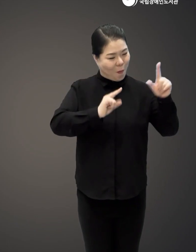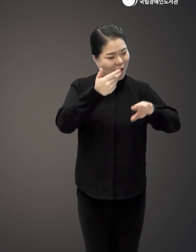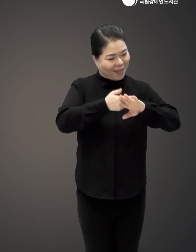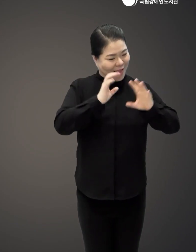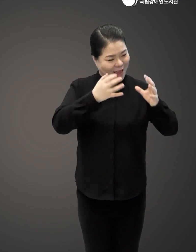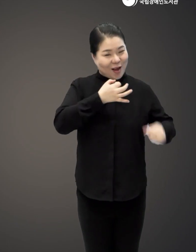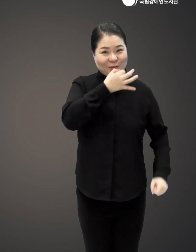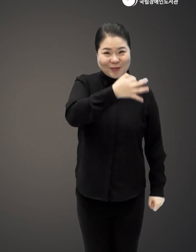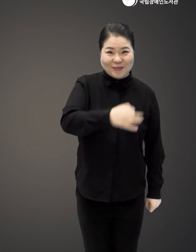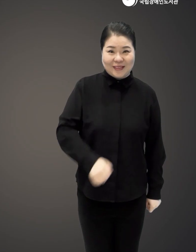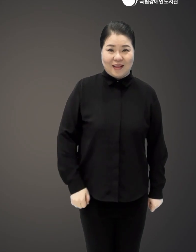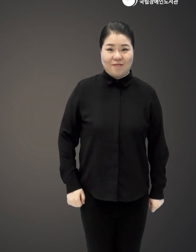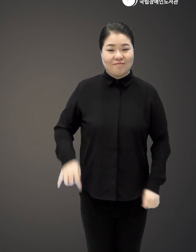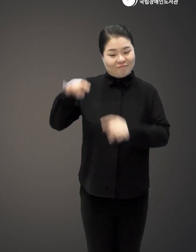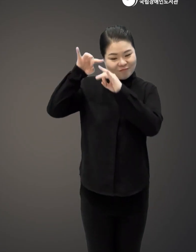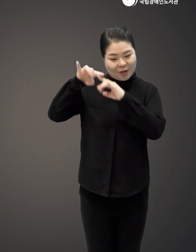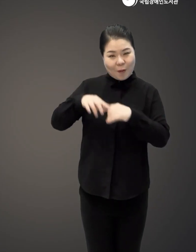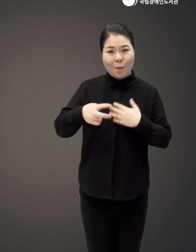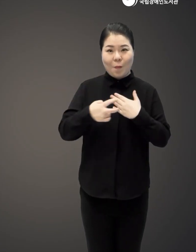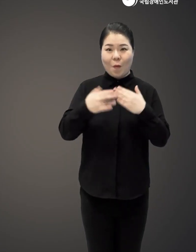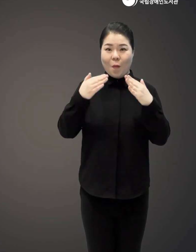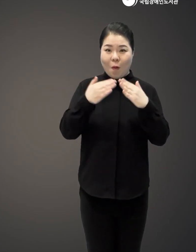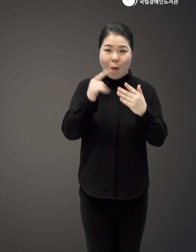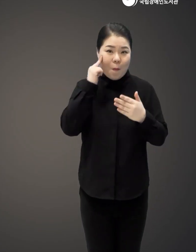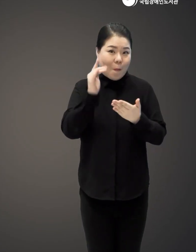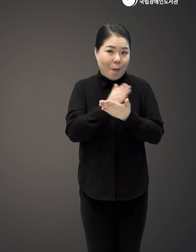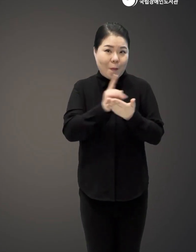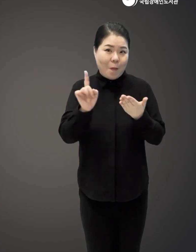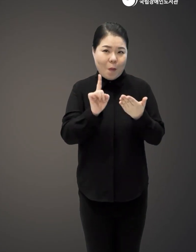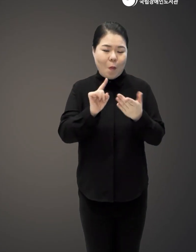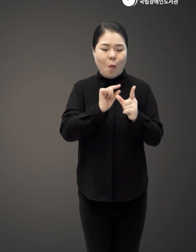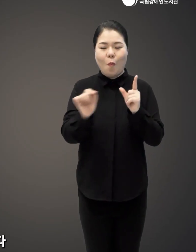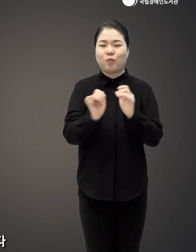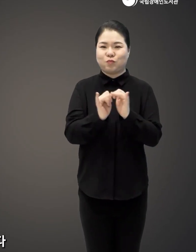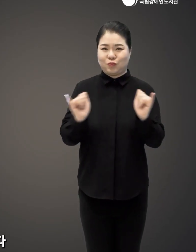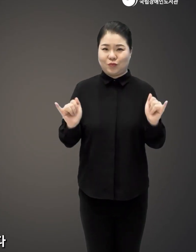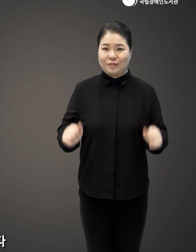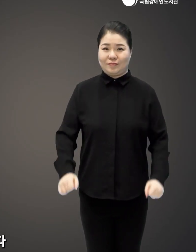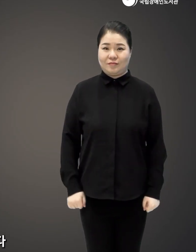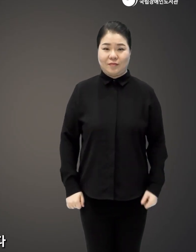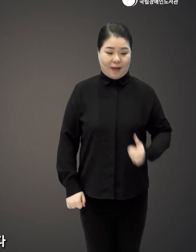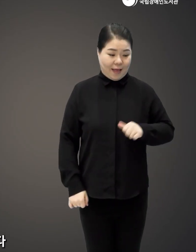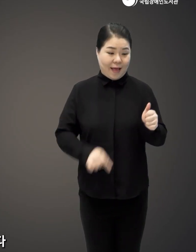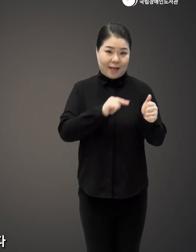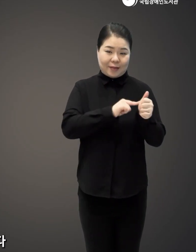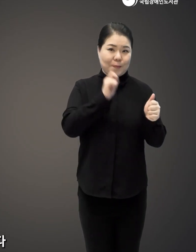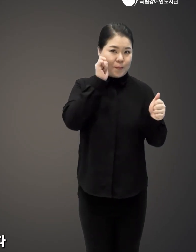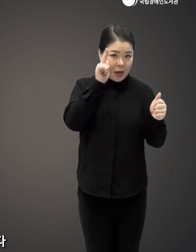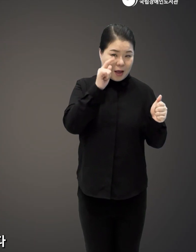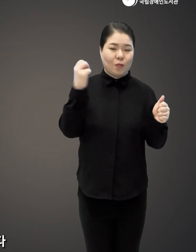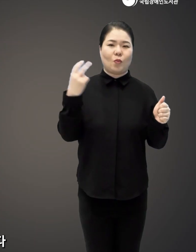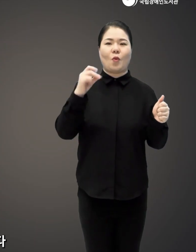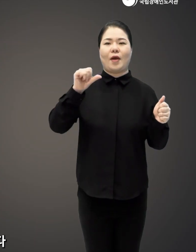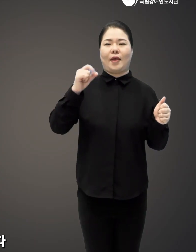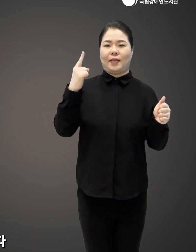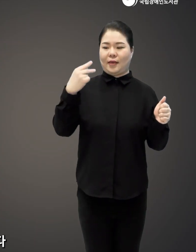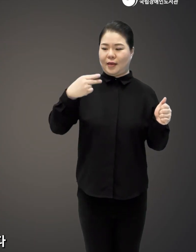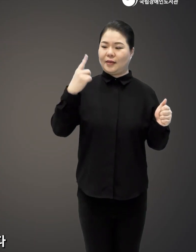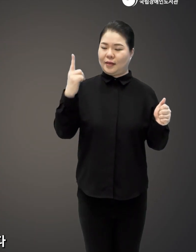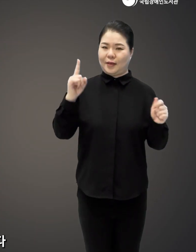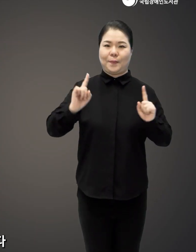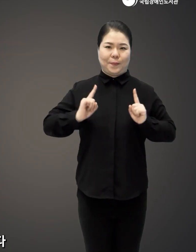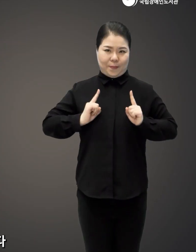differently wired refers to anyone who is neurologically atypical so for Asher that means he's both highly gifted